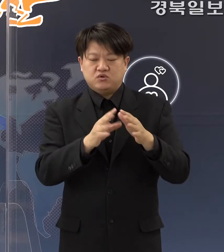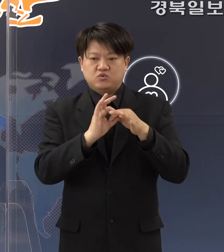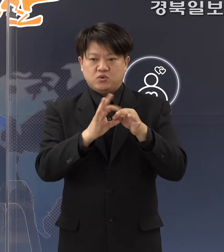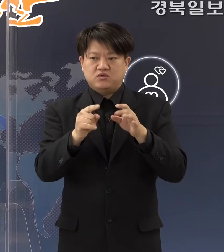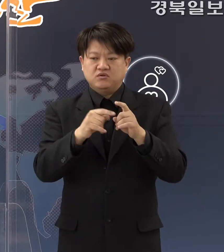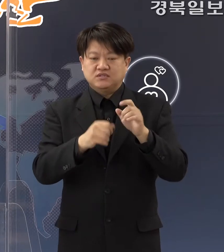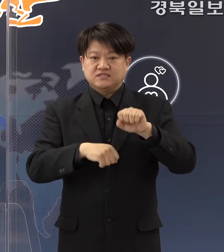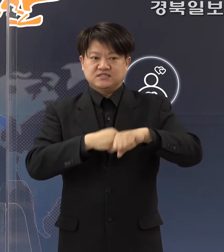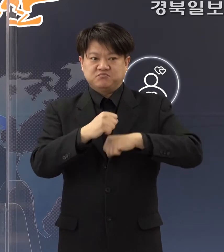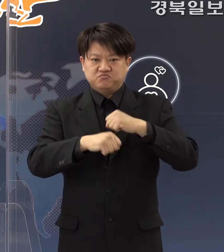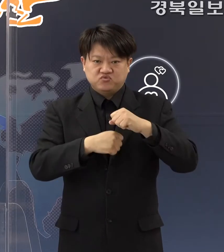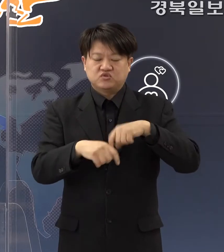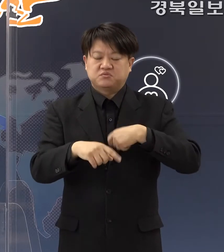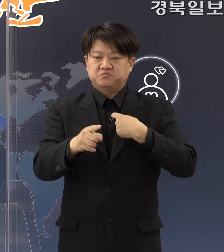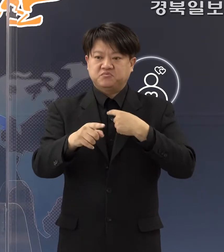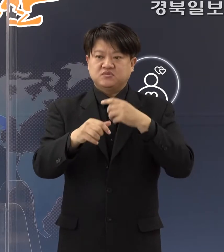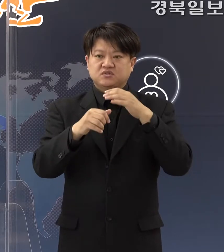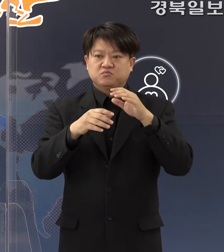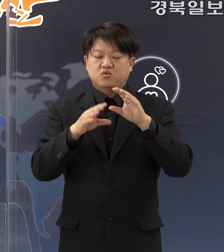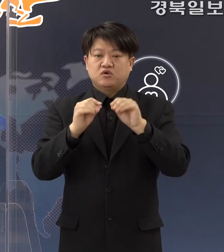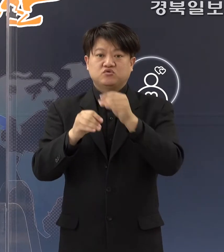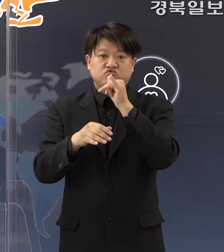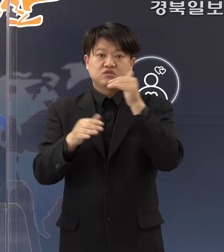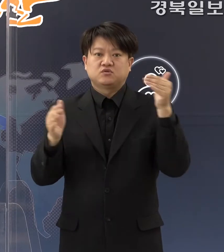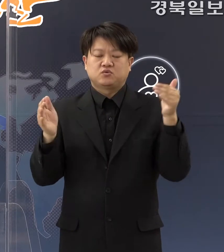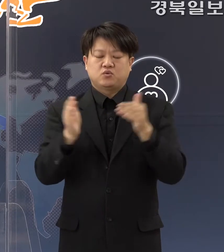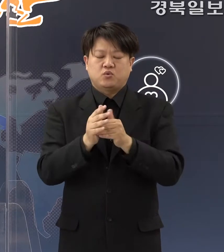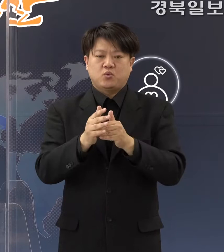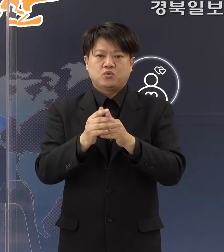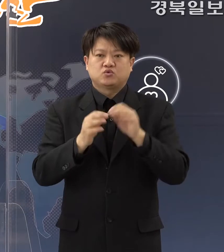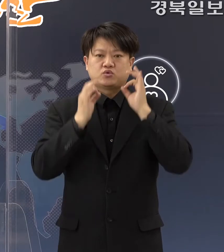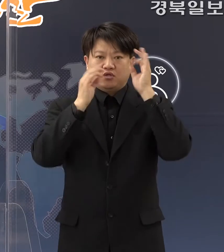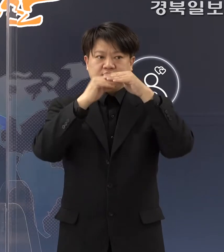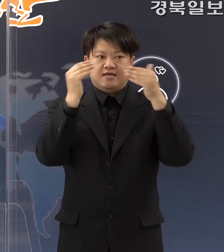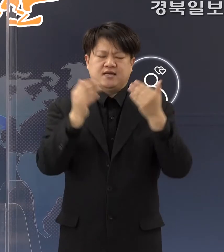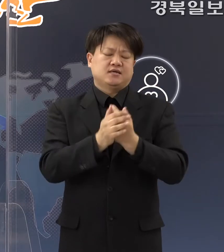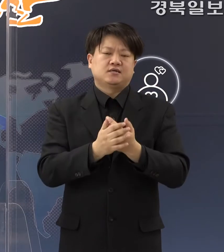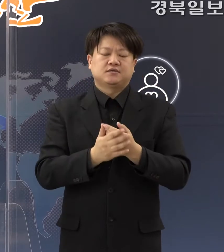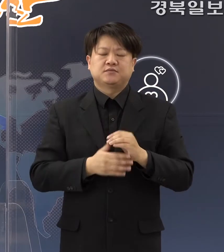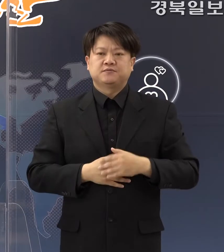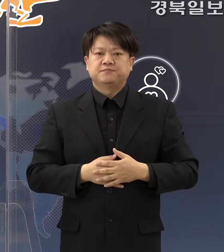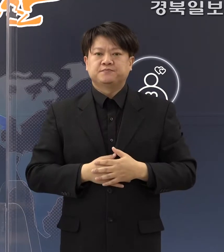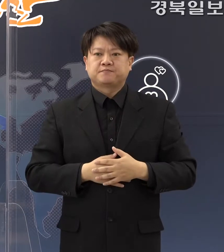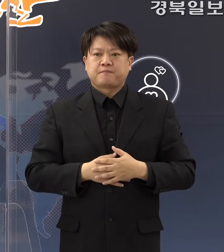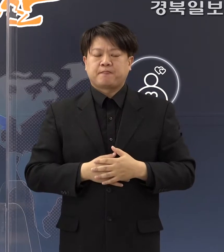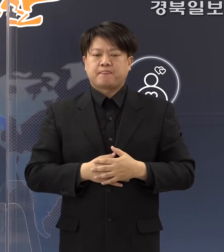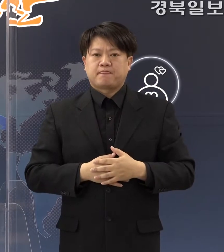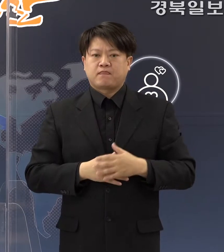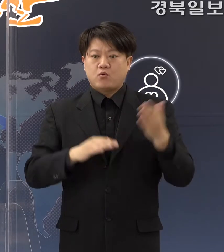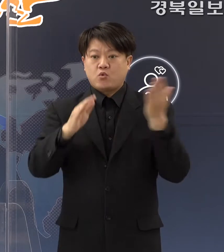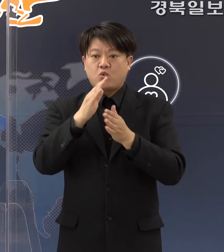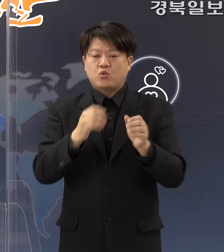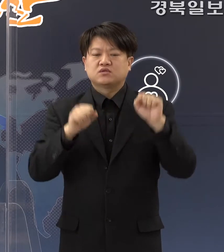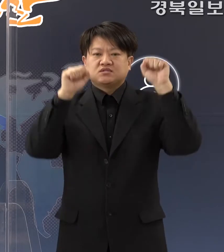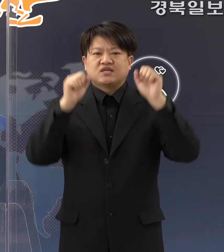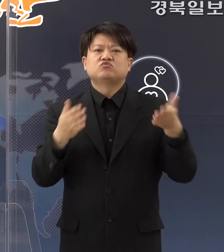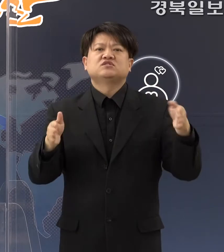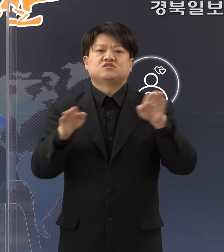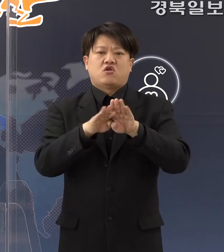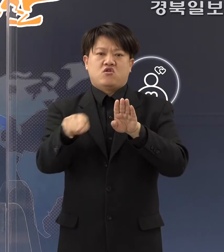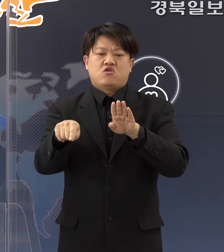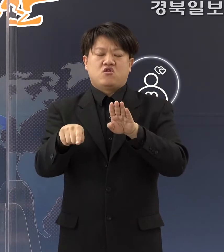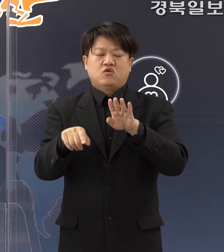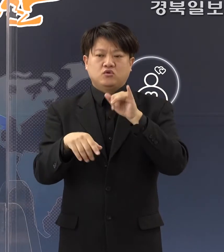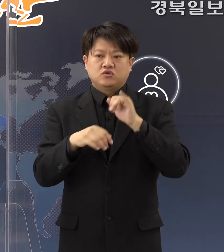부분은 충분히 준수될 수 있도록 최선을 다하겠습니다. 그리고 공공체육시설이 있습니다. 이